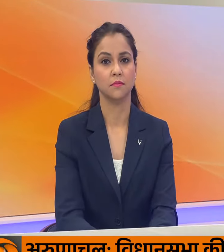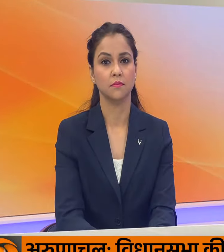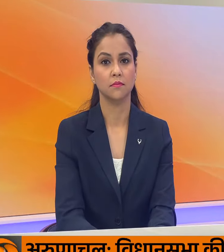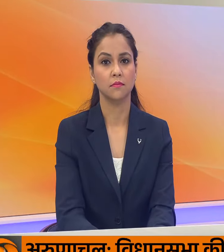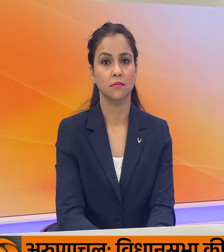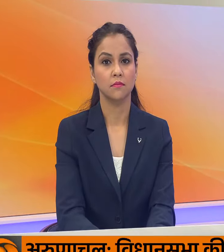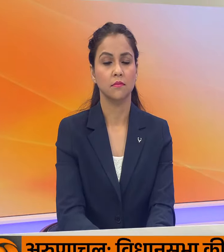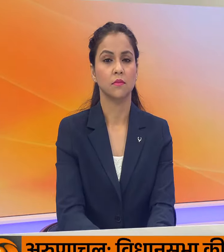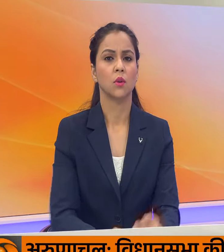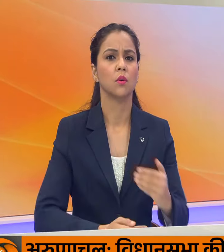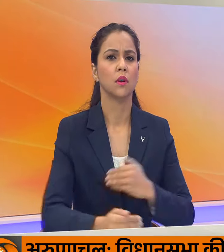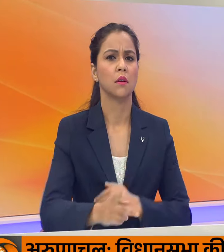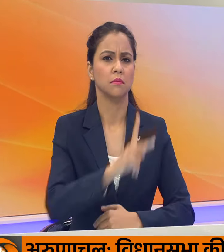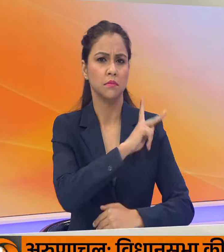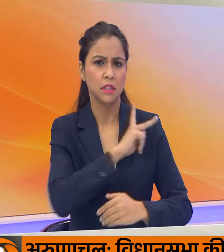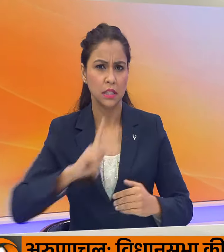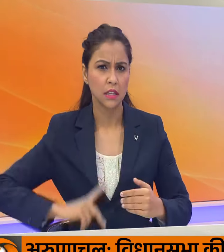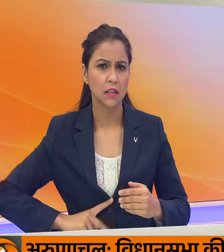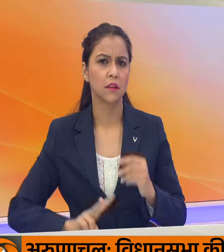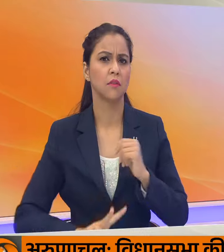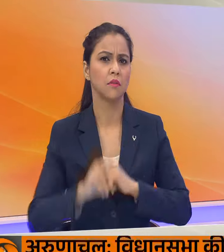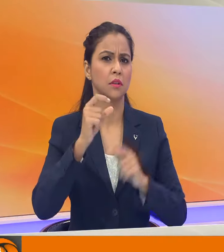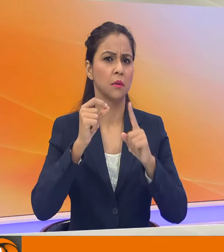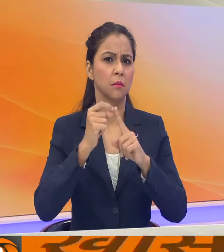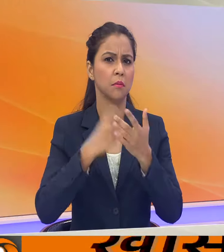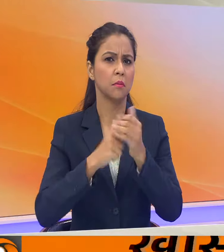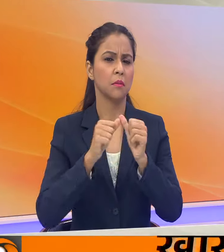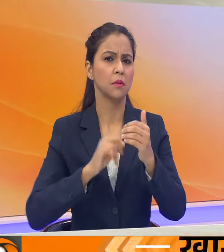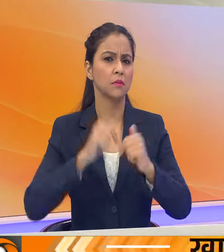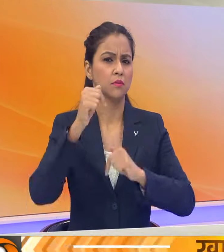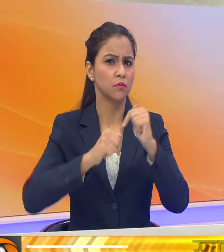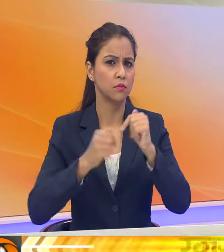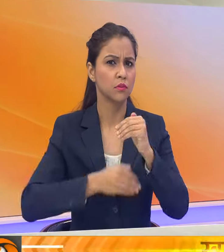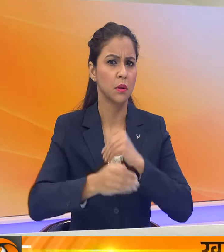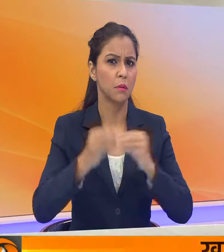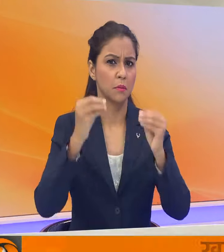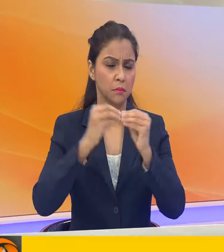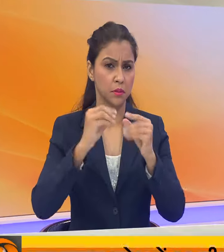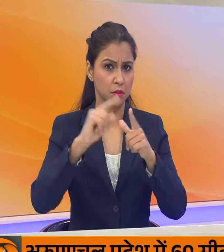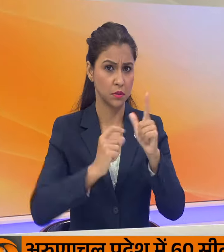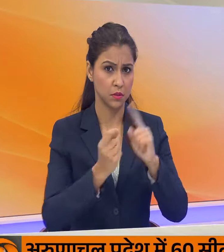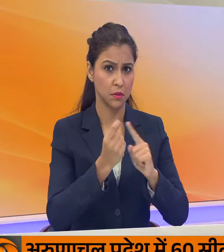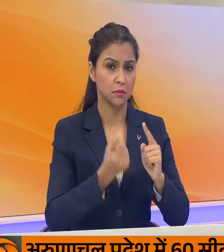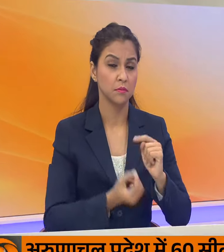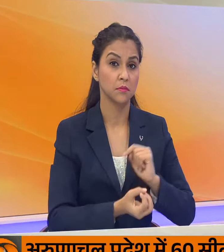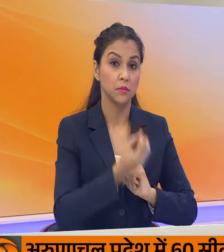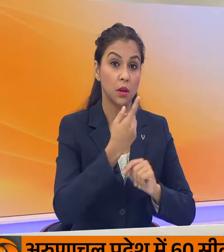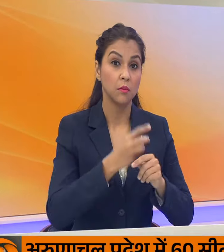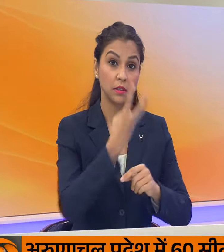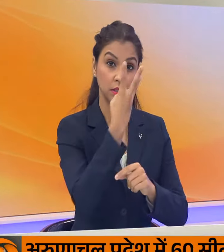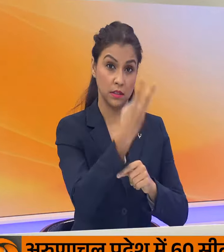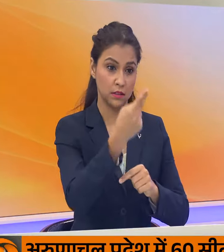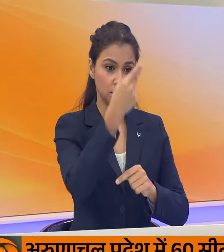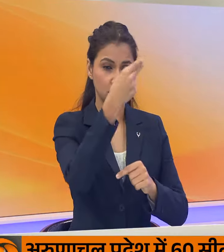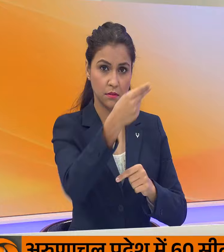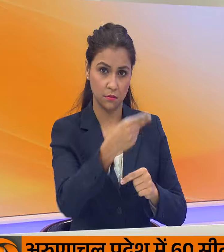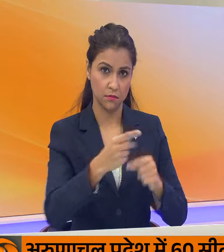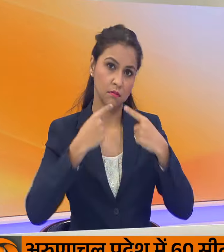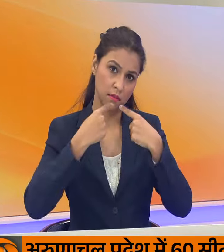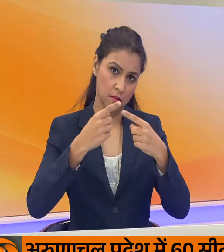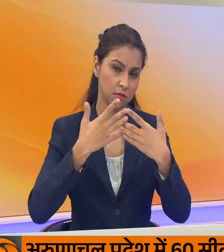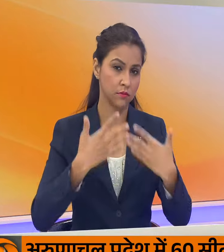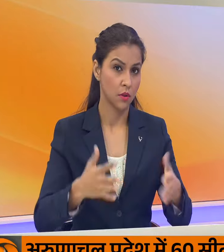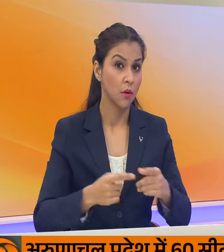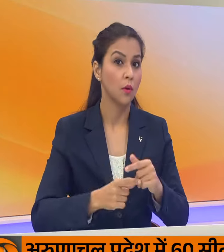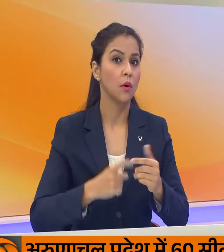और आगामी करनाटा क्विधान परिशत के दिवार्शिक चुनाओं के लिए भाजबनी अपने तीन उमिद्वारों के नामों की घूशना करती है